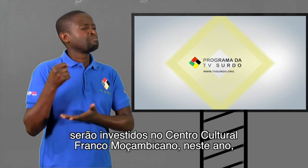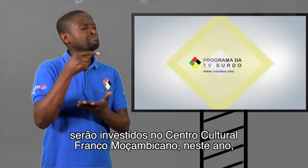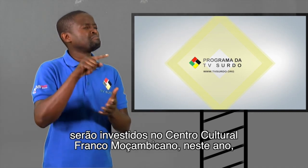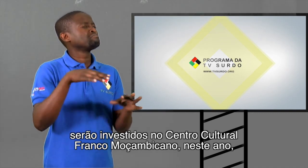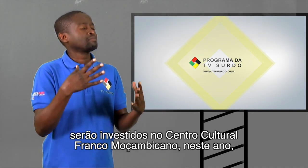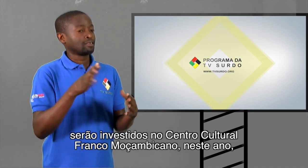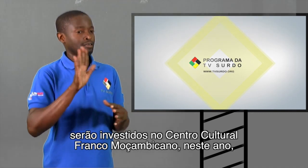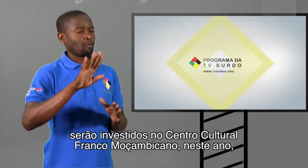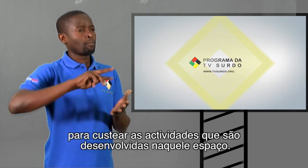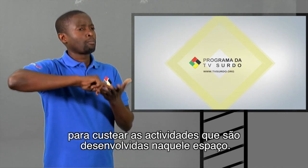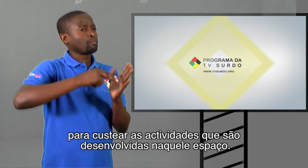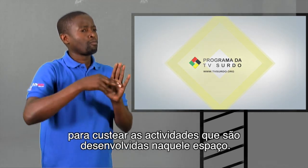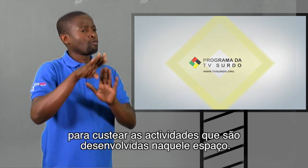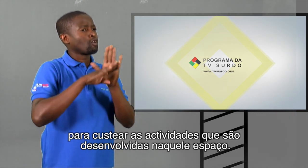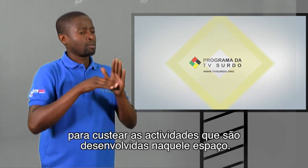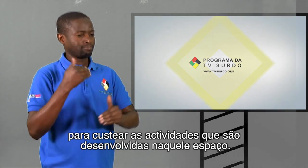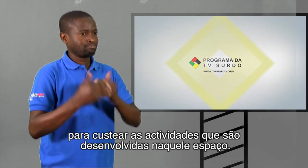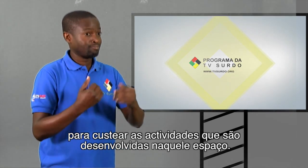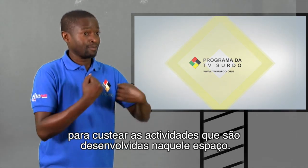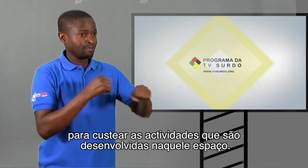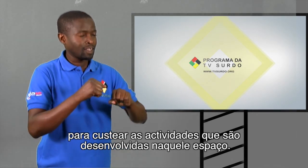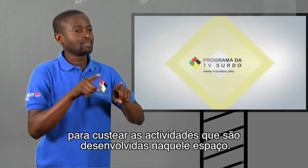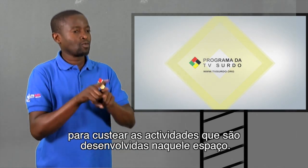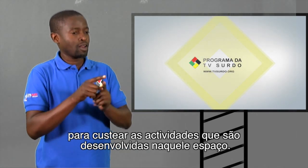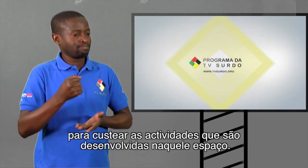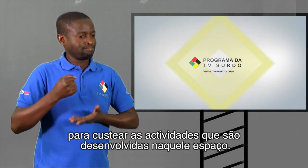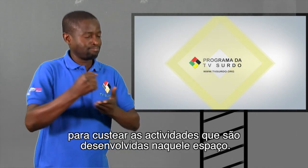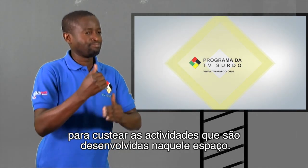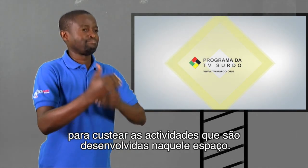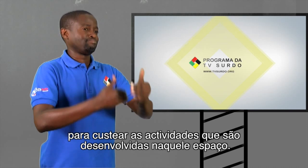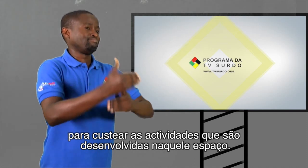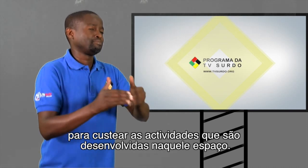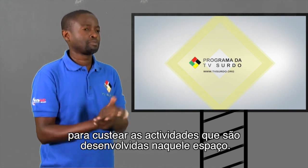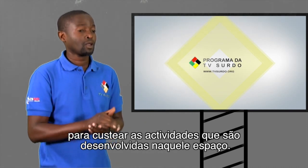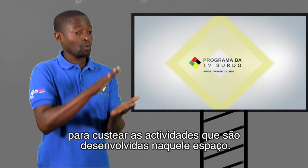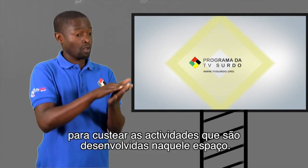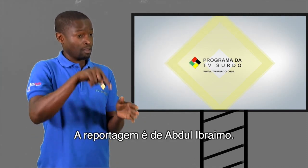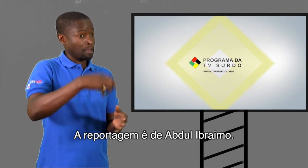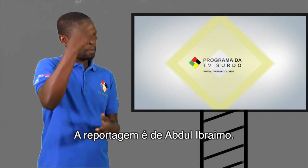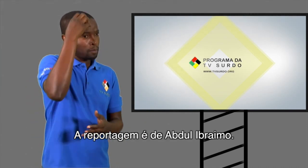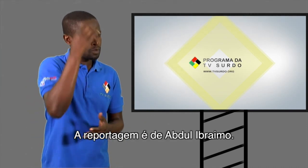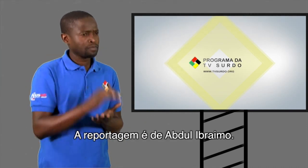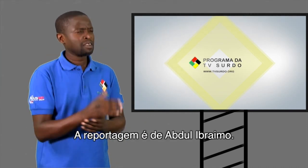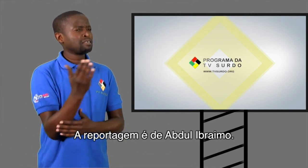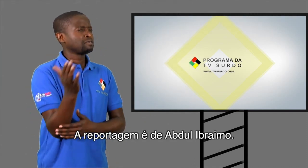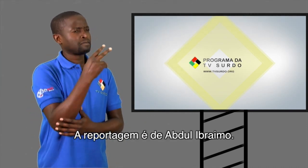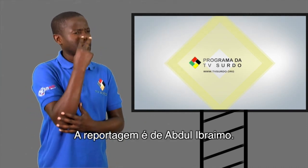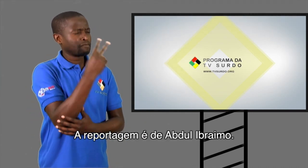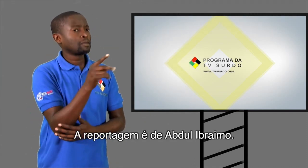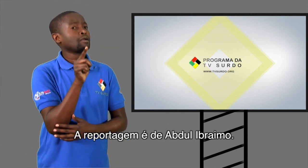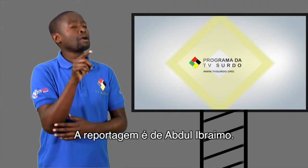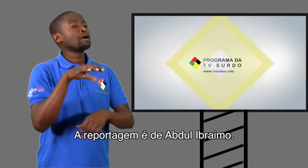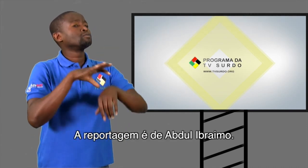-Moçambicano neste ano para custear as atividades que são desenvolvidas naquele espaço. A reportagem